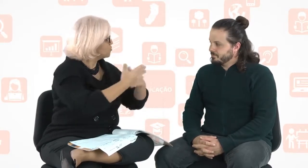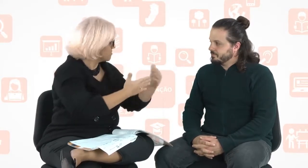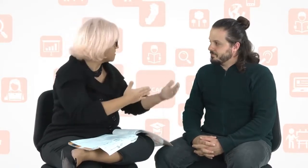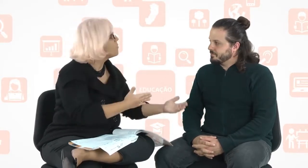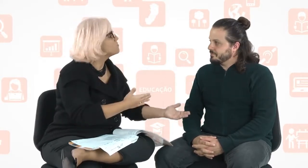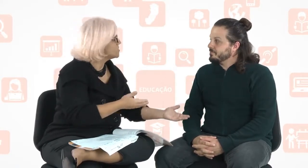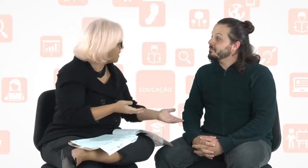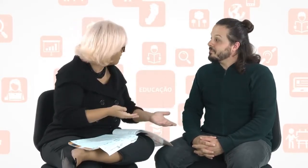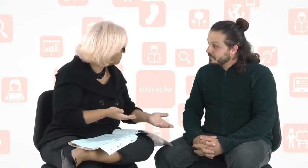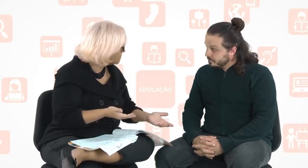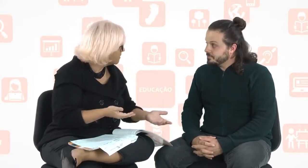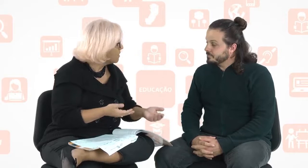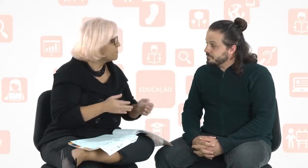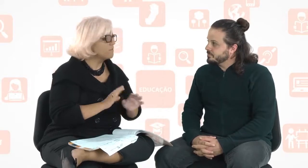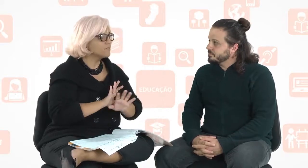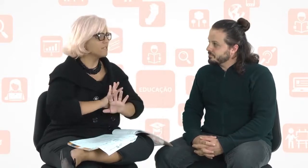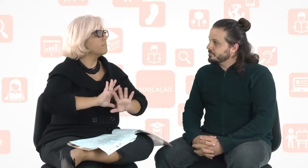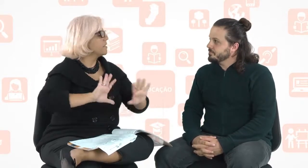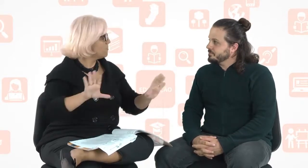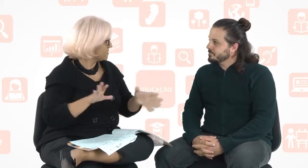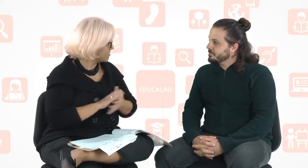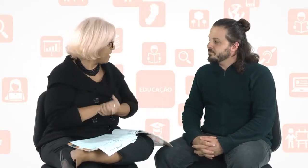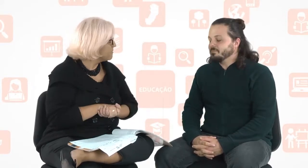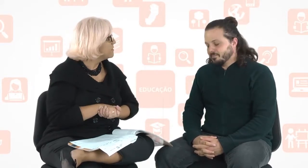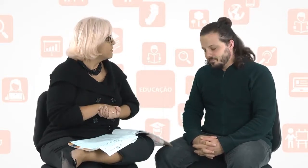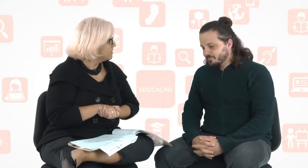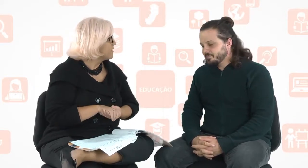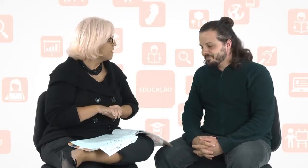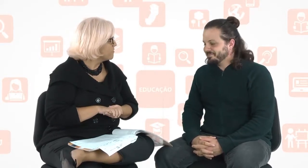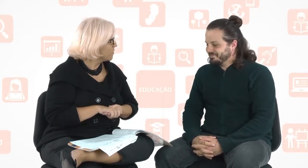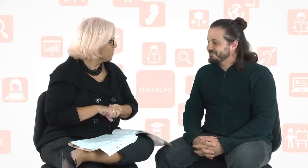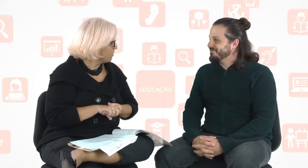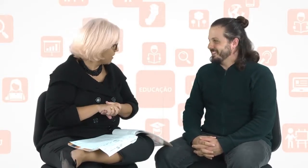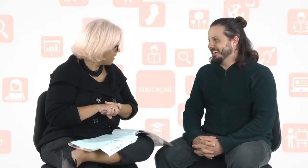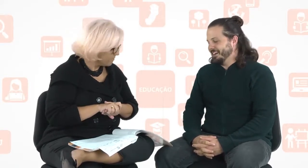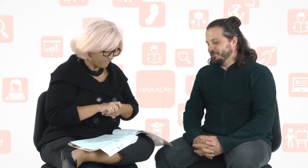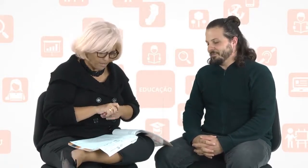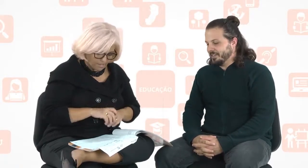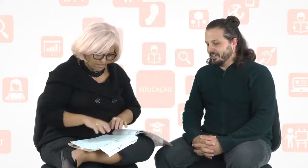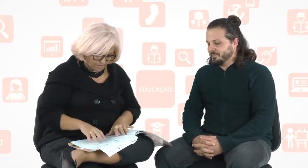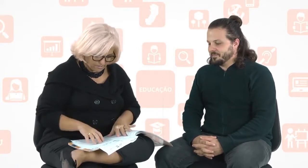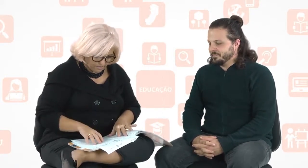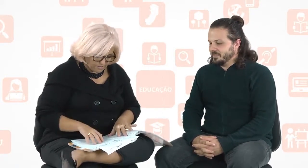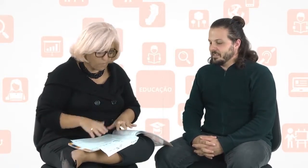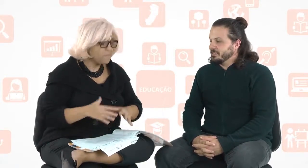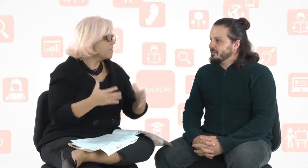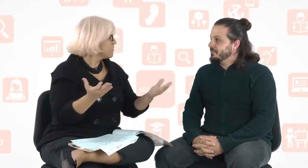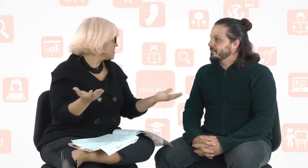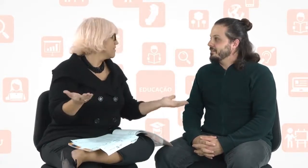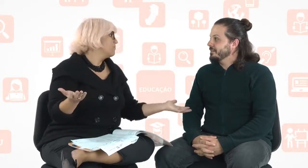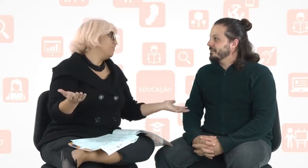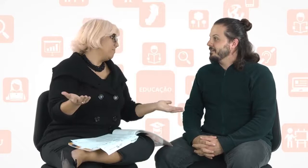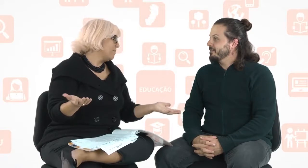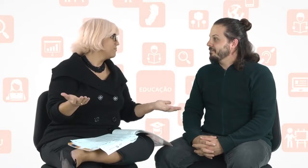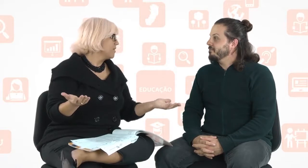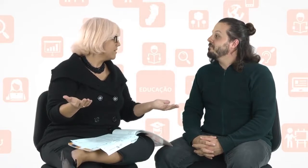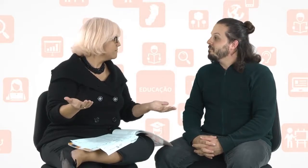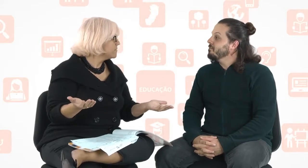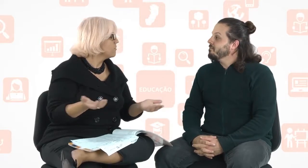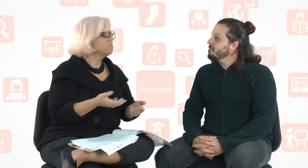vou te ensinar alguns sinais para você também não passar vergonha, ok? claro. Então, a primeira coisa é cumprimento, né? Então,